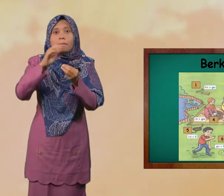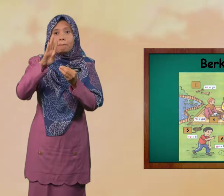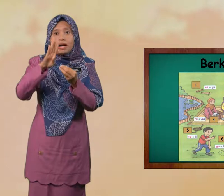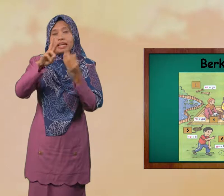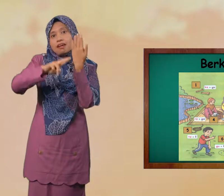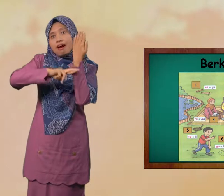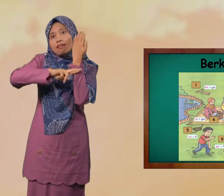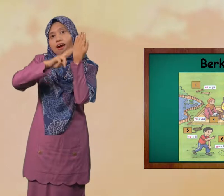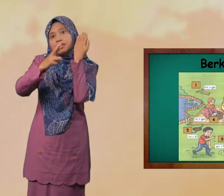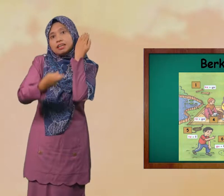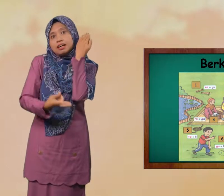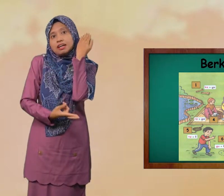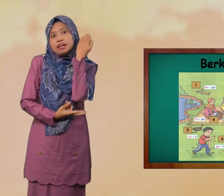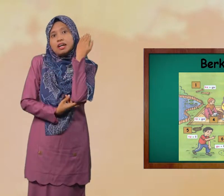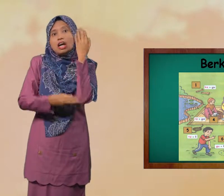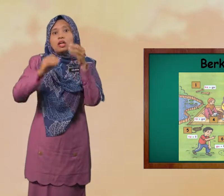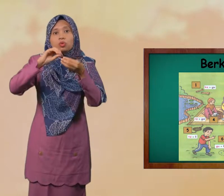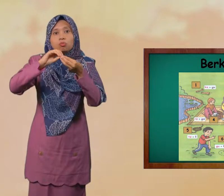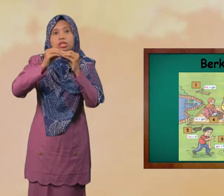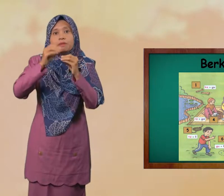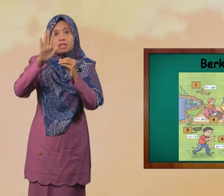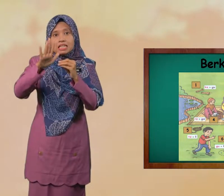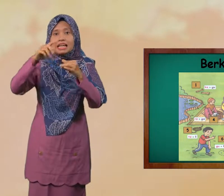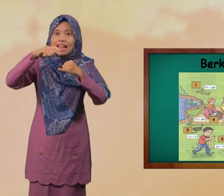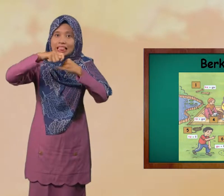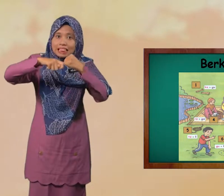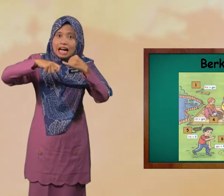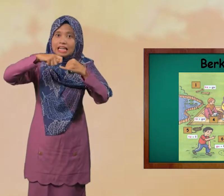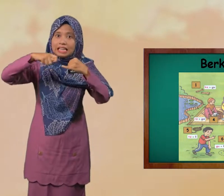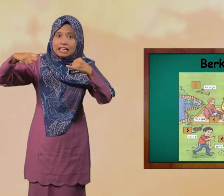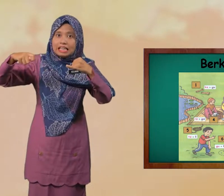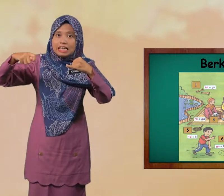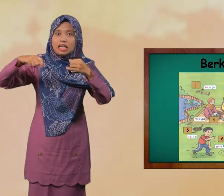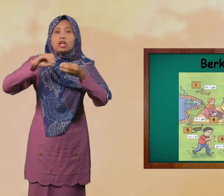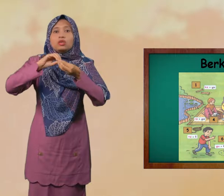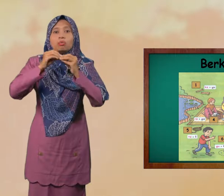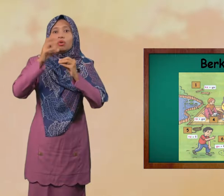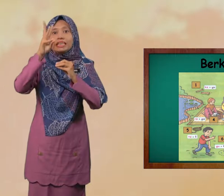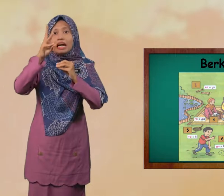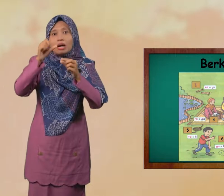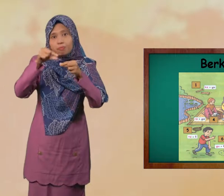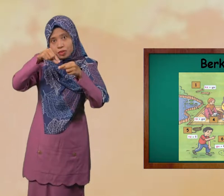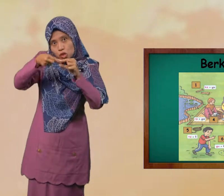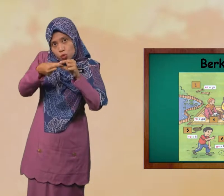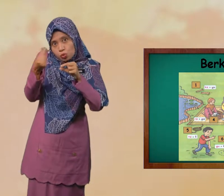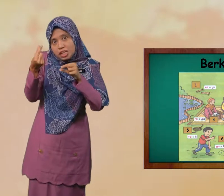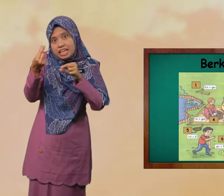Empat Raga Nombor Lima Tali Nombor Enam Guli